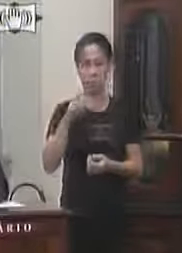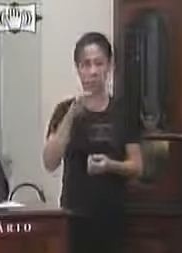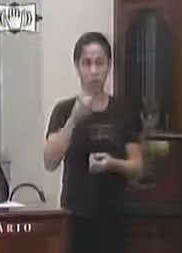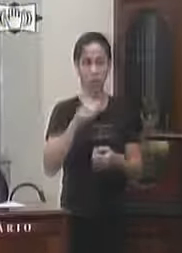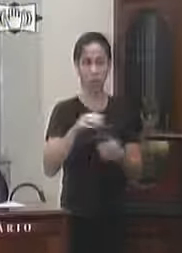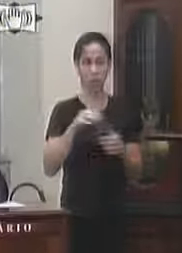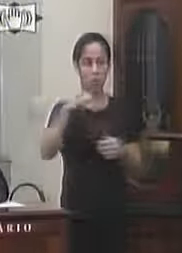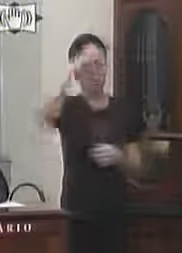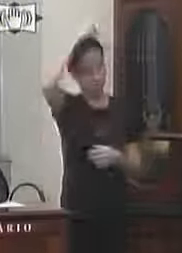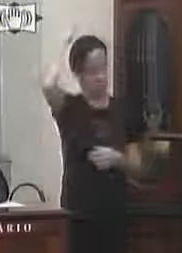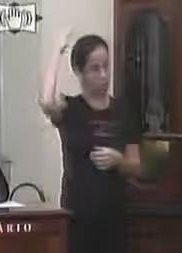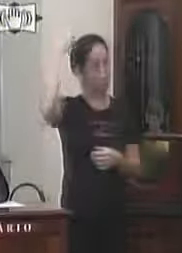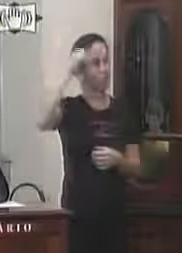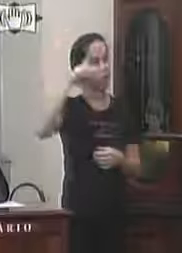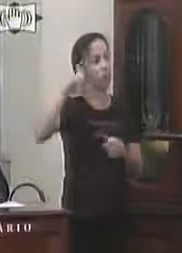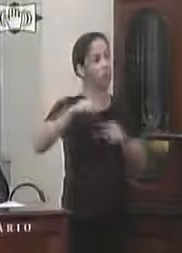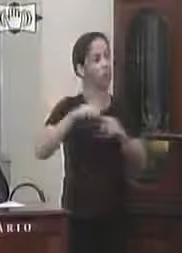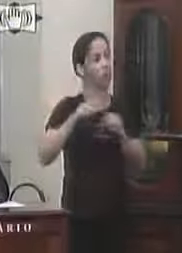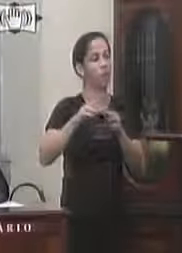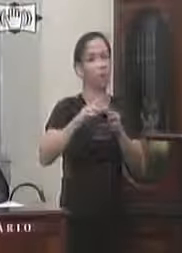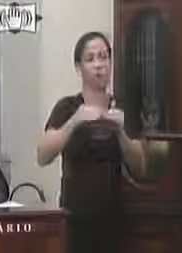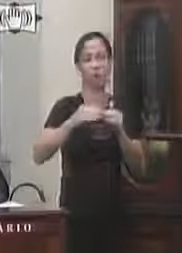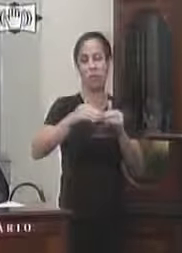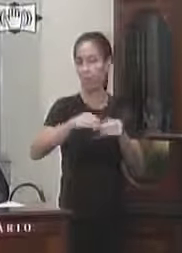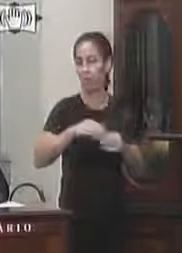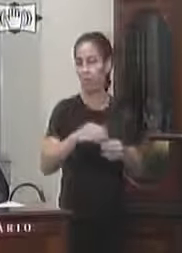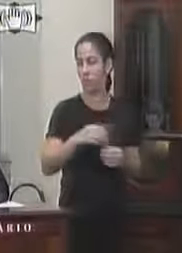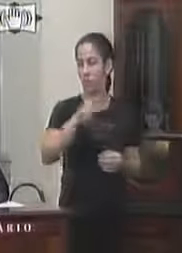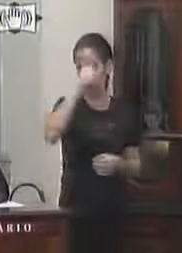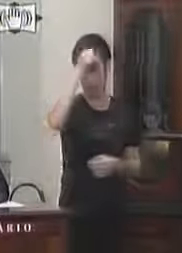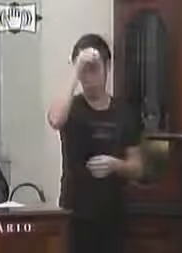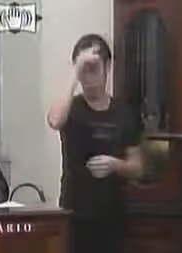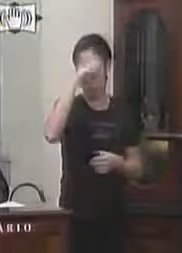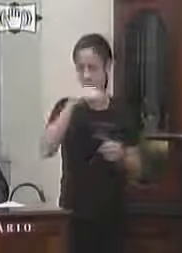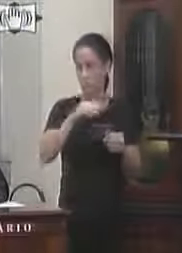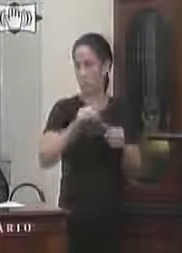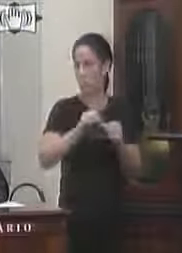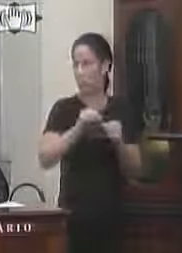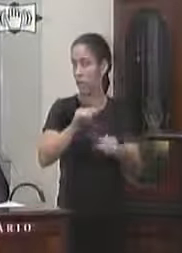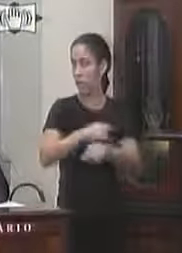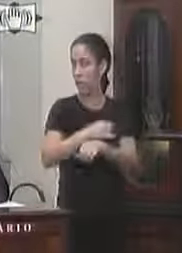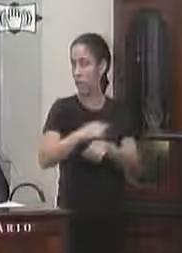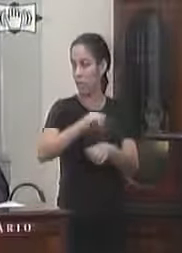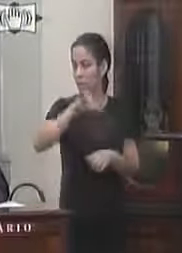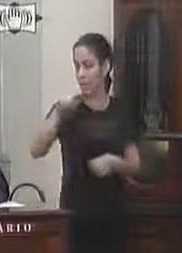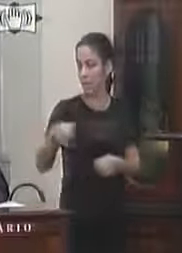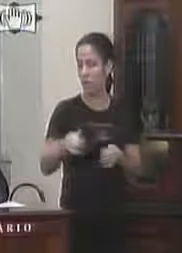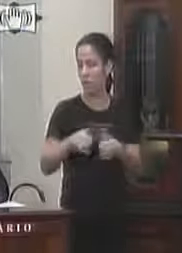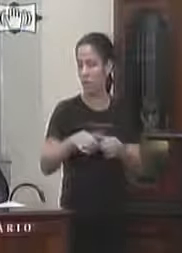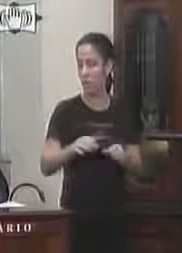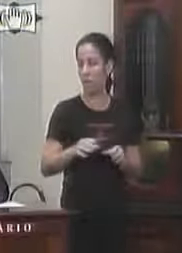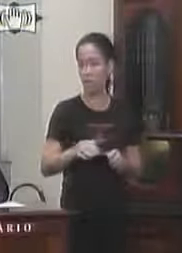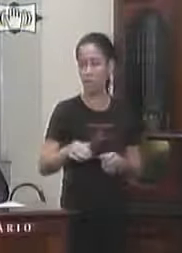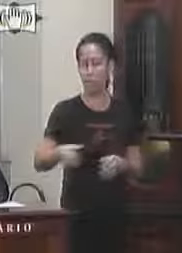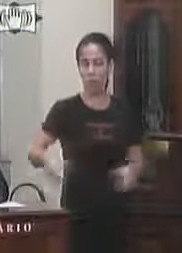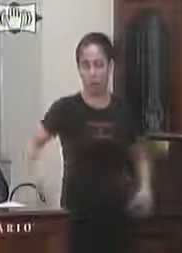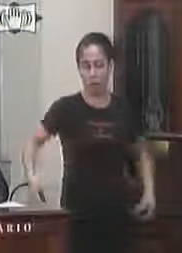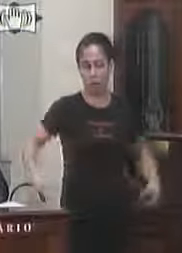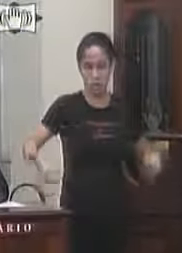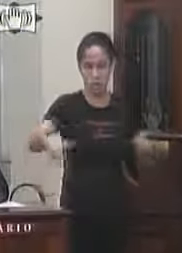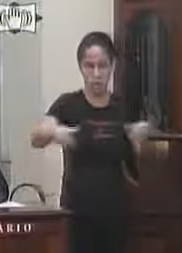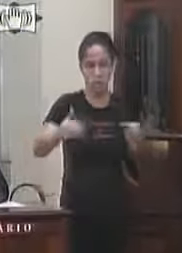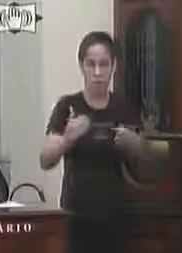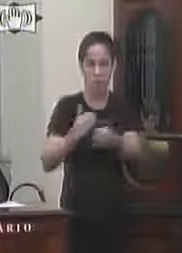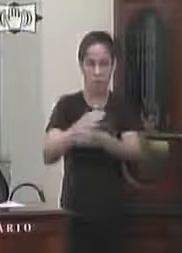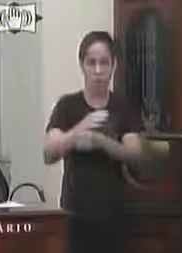de Santa Isabel ele indica ao prefeito no sentido que seja viabilizada a possibilidade de instalação de um corrimão no acesso